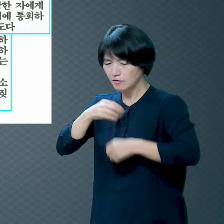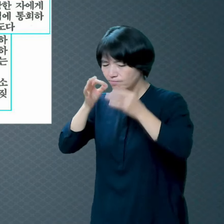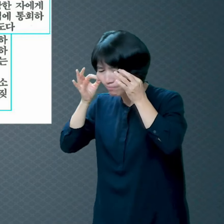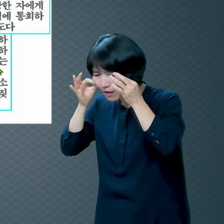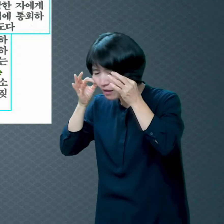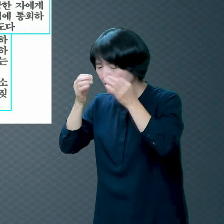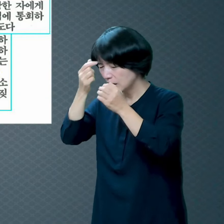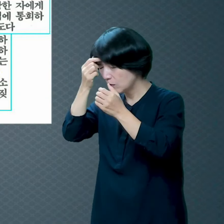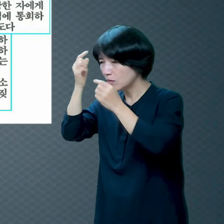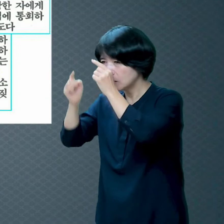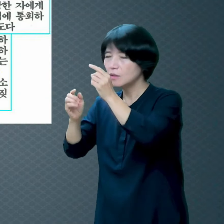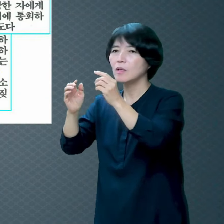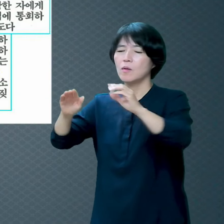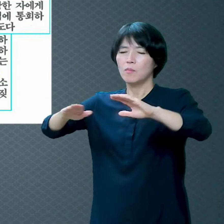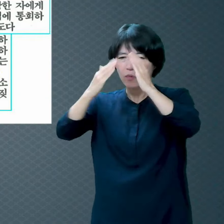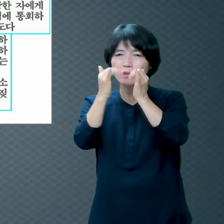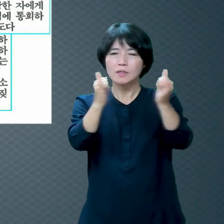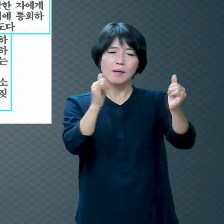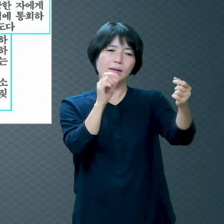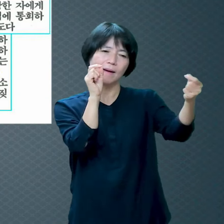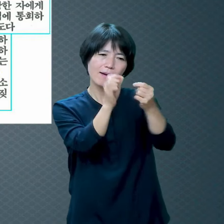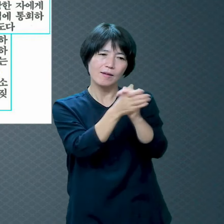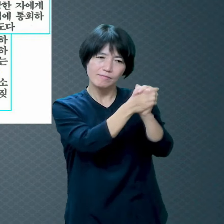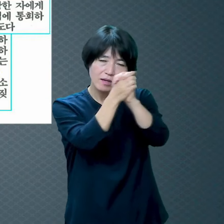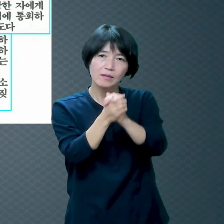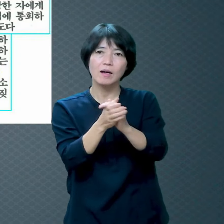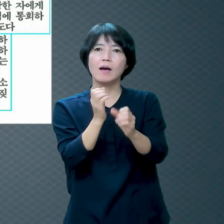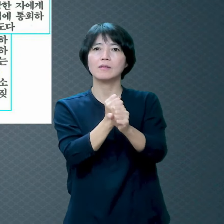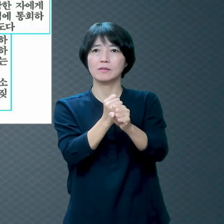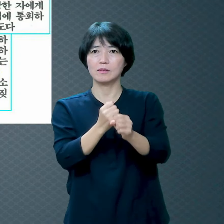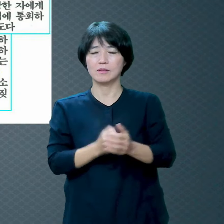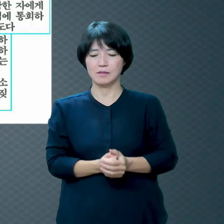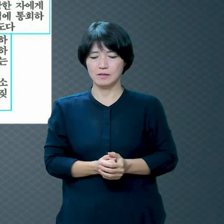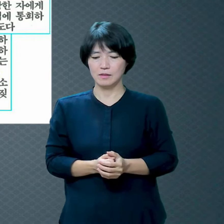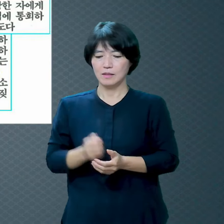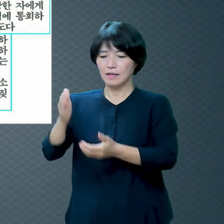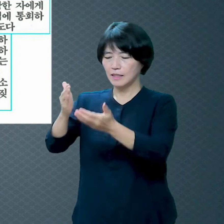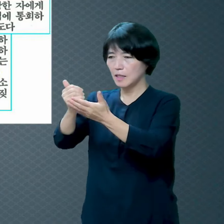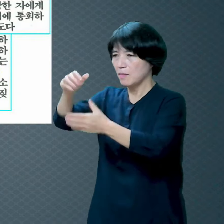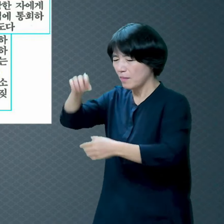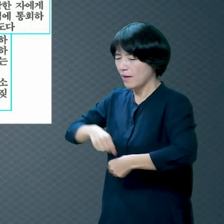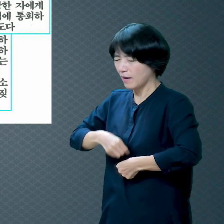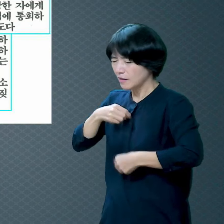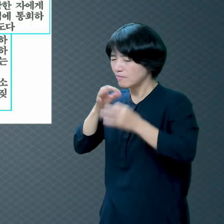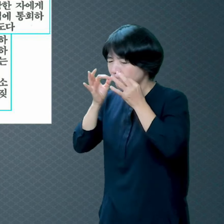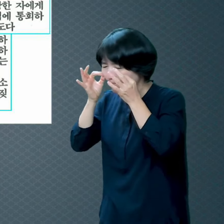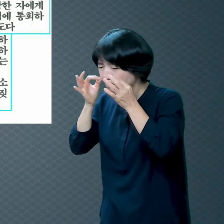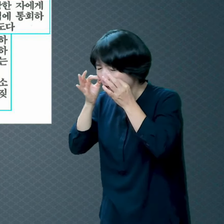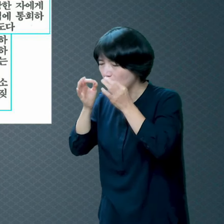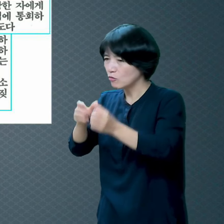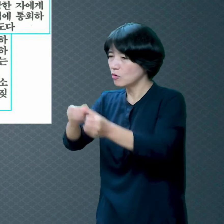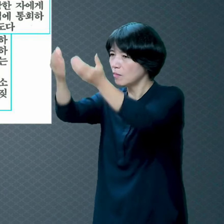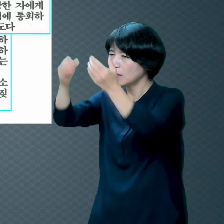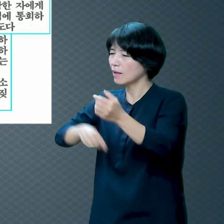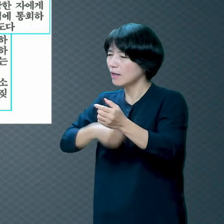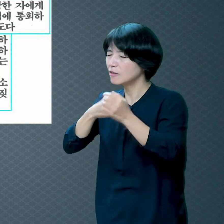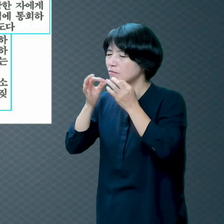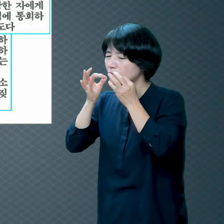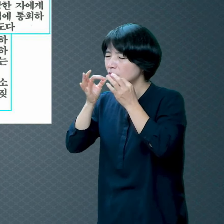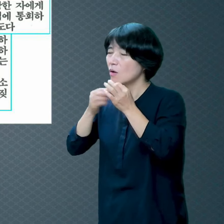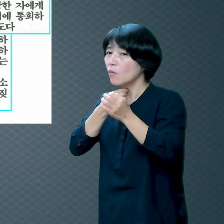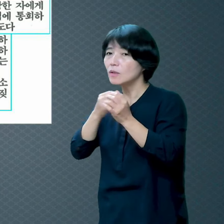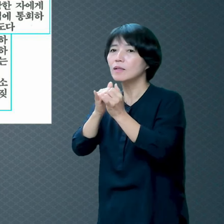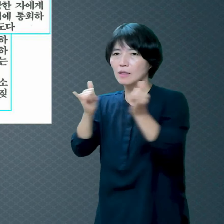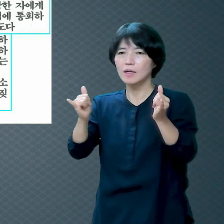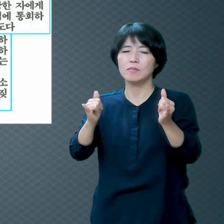모든 자에게 가까이 하시는 도다 하나님 마음이잖아요 우리 심판해서 지옥 보내는 게 목적이 아니잖아요